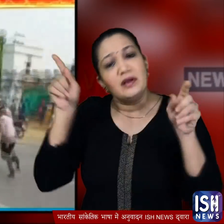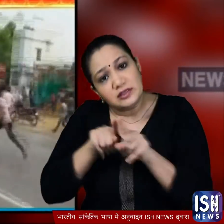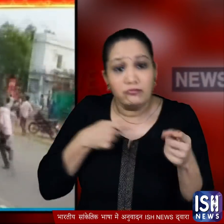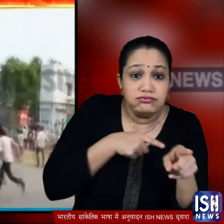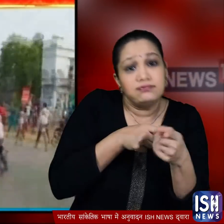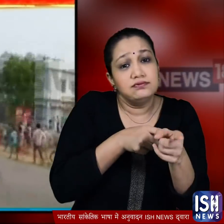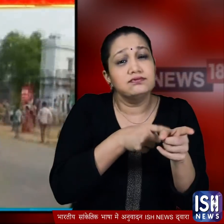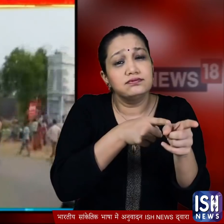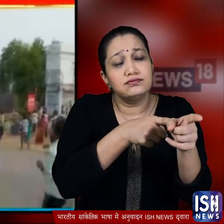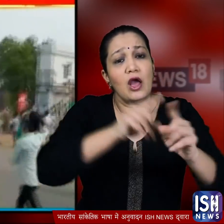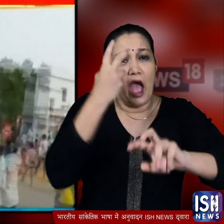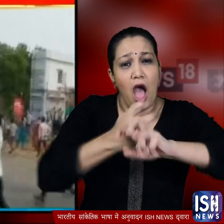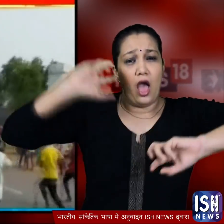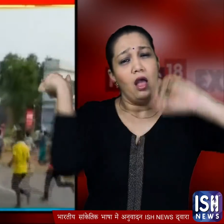उसका पीछा किया और उन पर पत्थर भी बरसाए